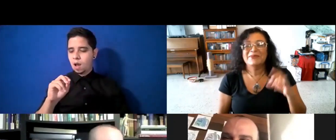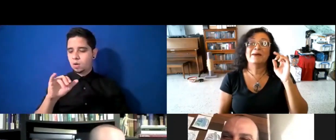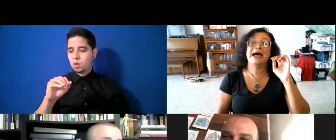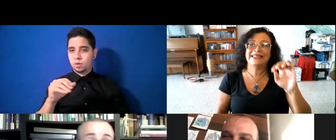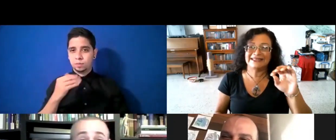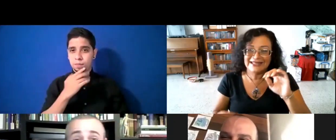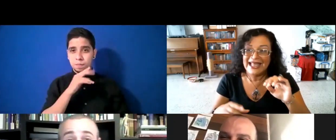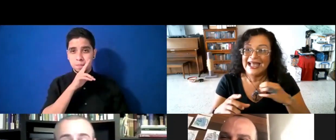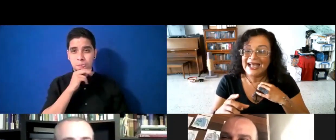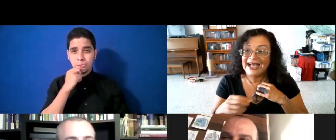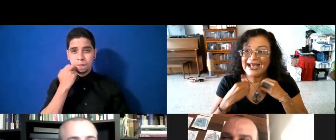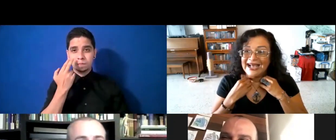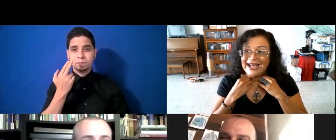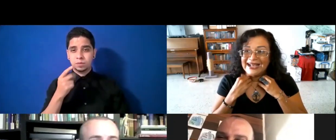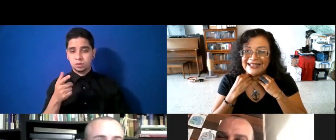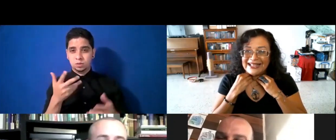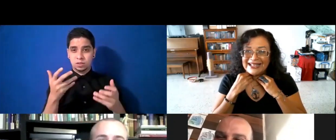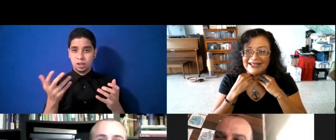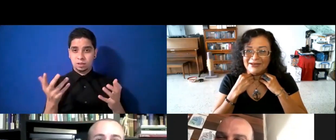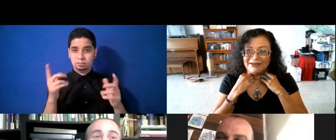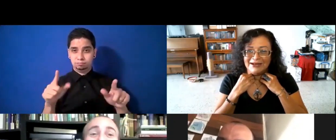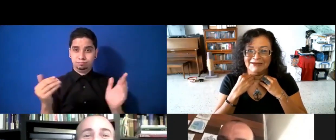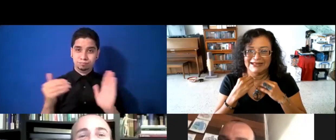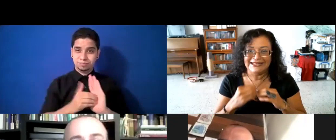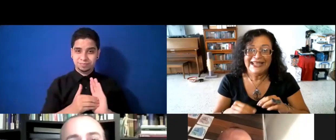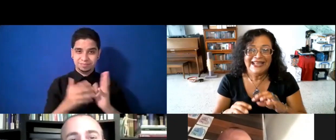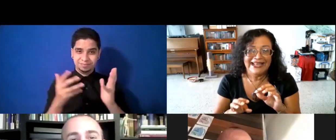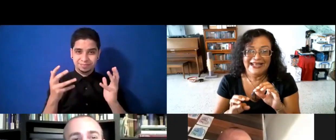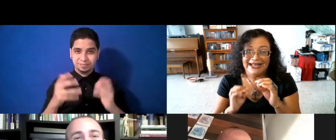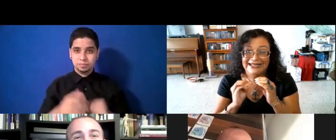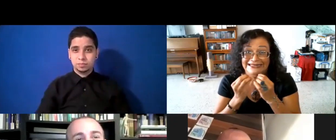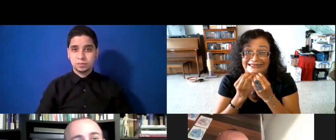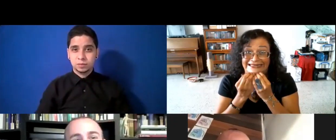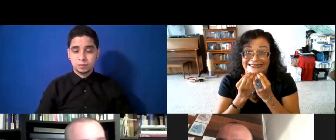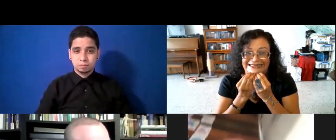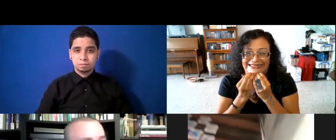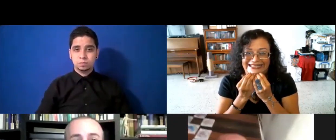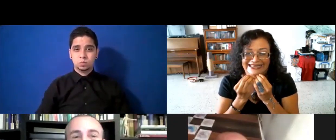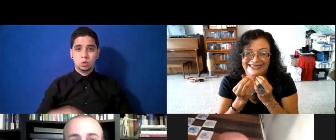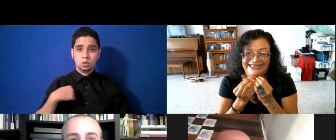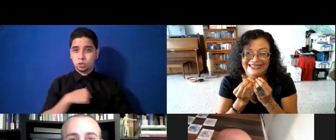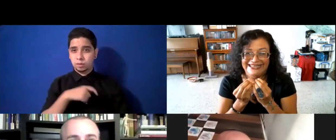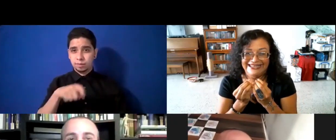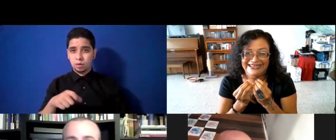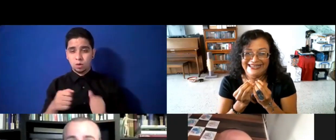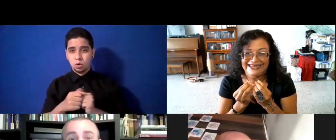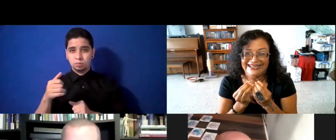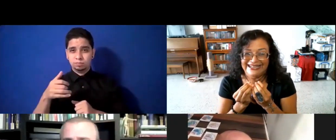Yo quisiera ir ahora mismo. Yo creo, Adriana, que debimos ir todos con nuestros dispositivos y sentarnos en mesas